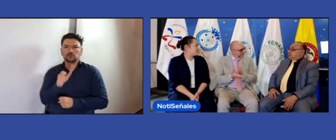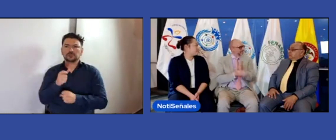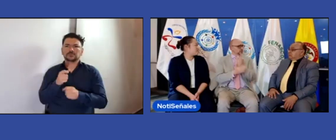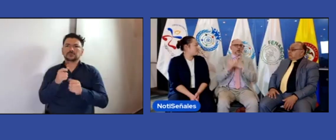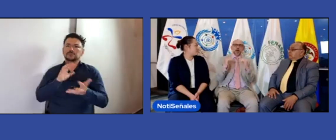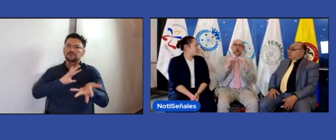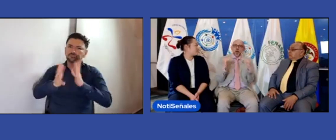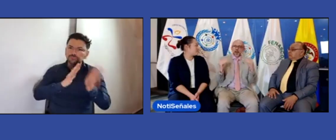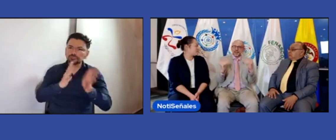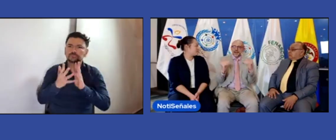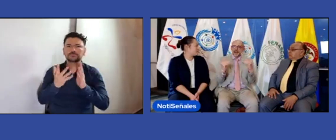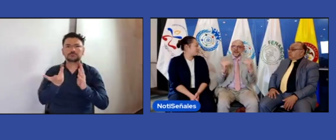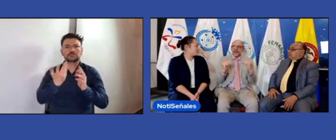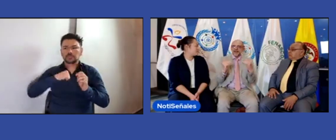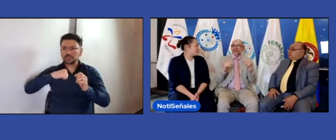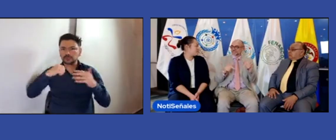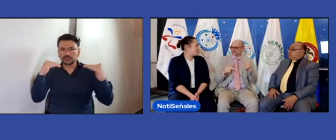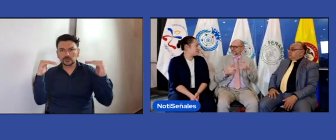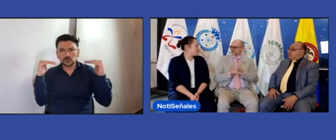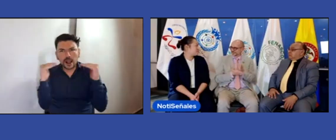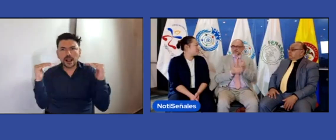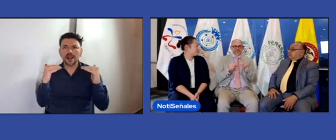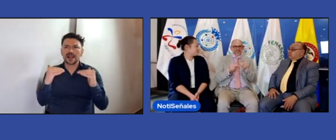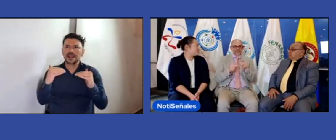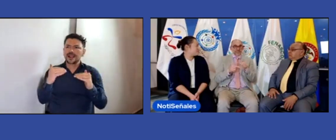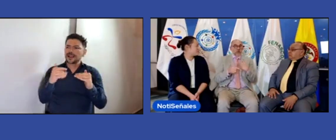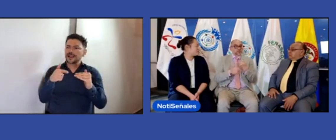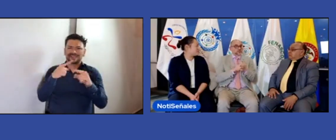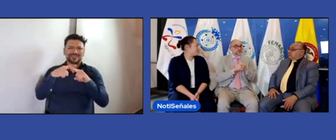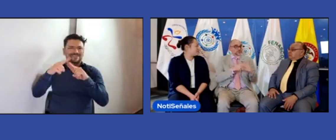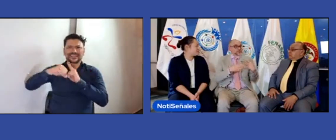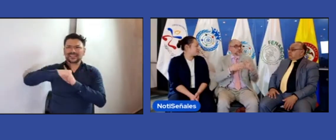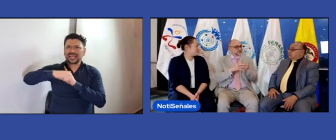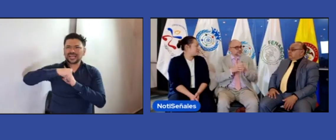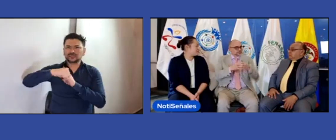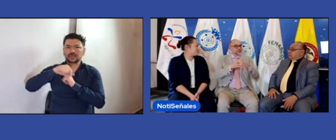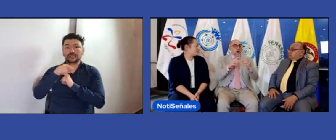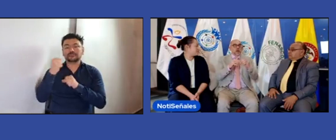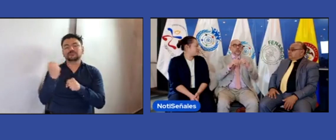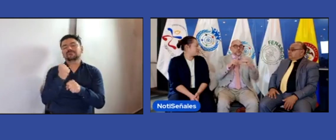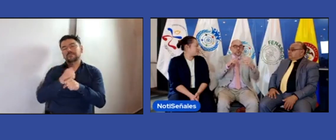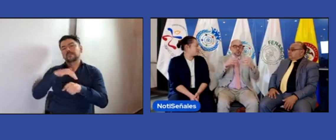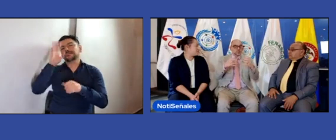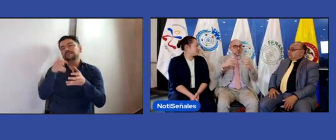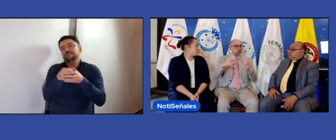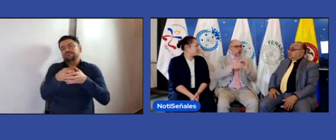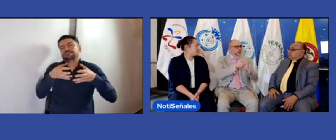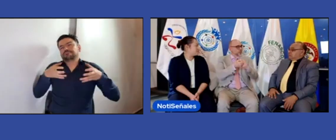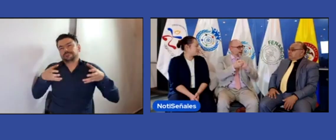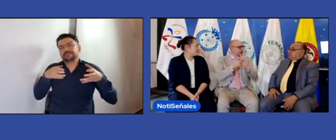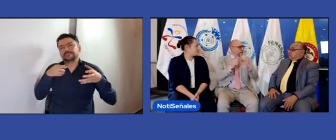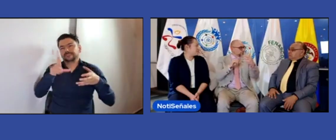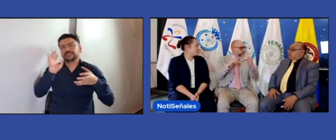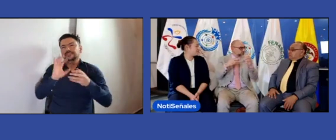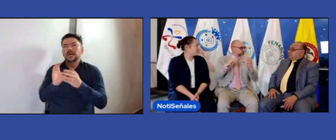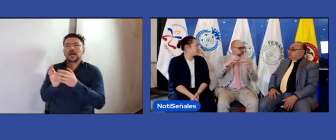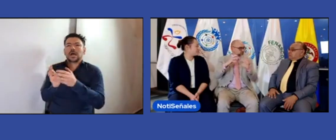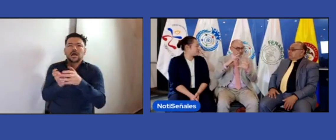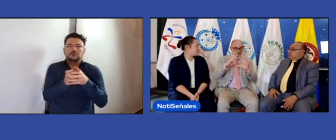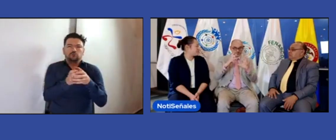los derechos de nosotros como personas sordas. El derecho a la lengua de señas, ese derecho a la igualdad. Y a